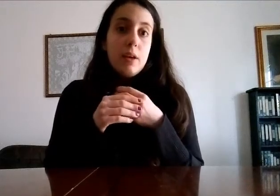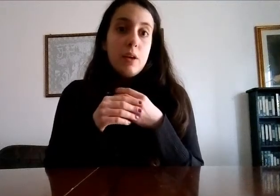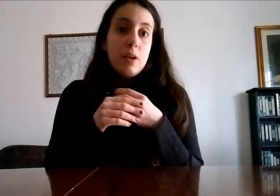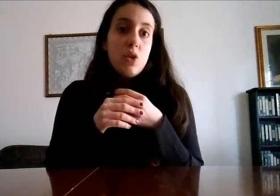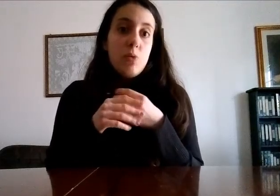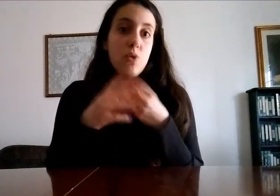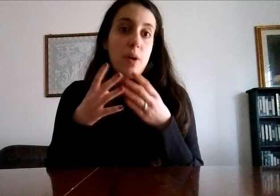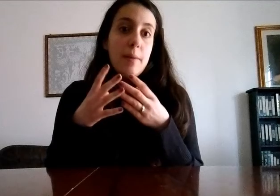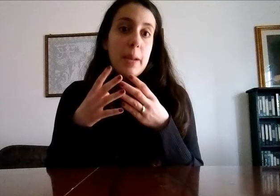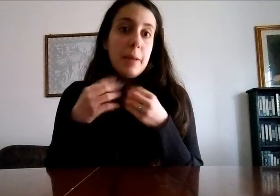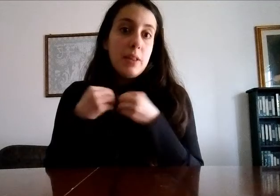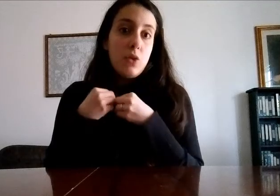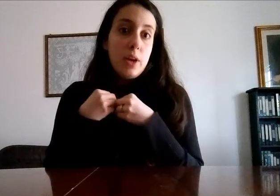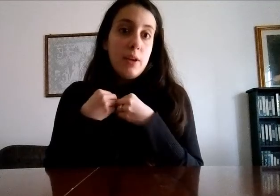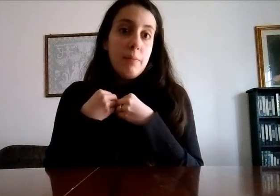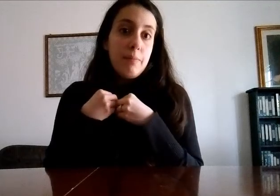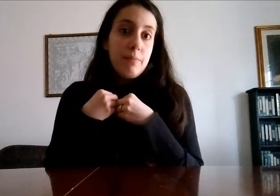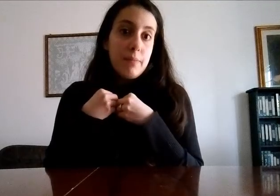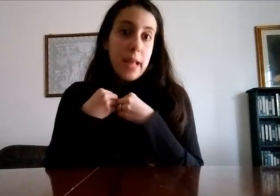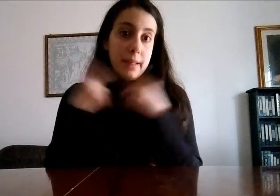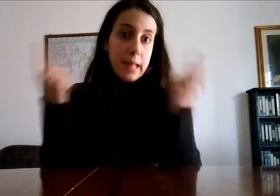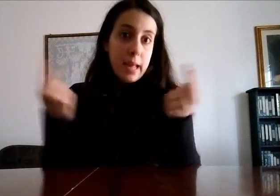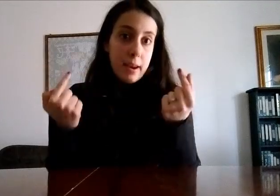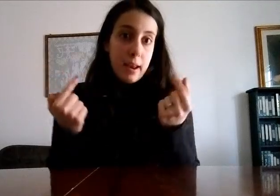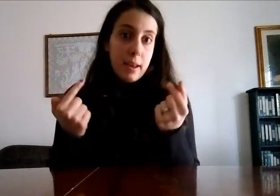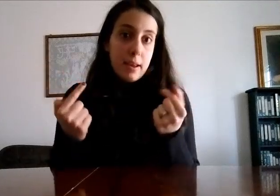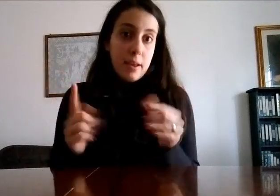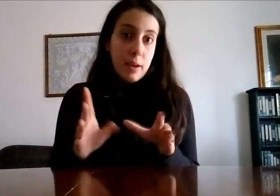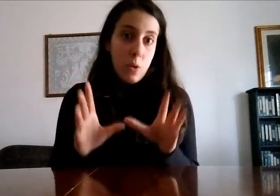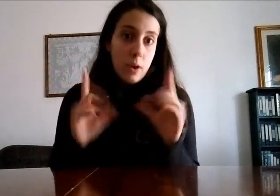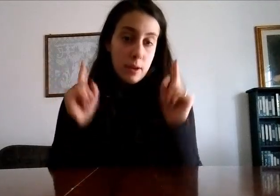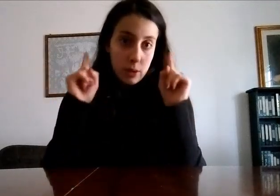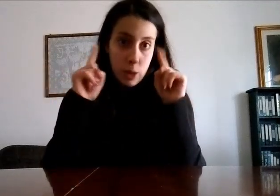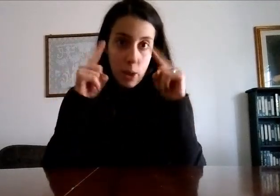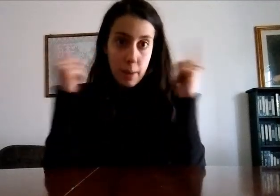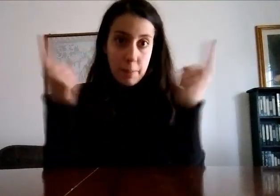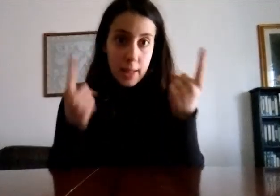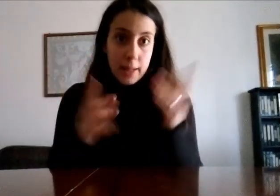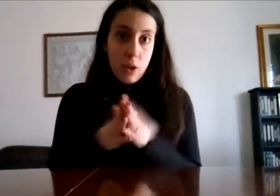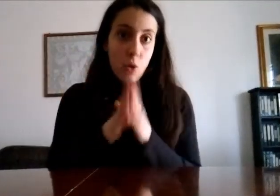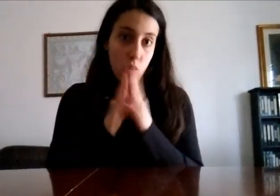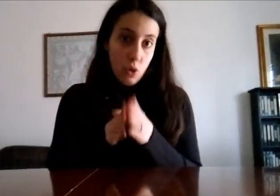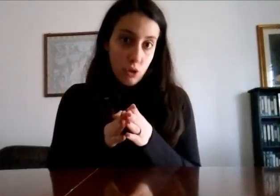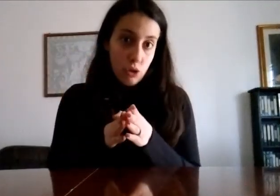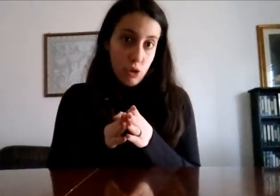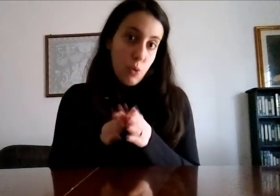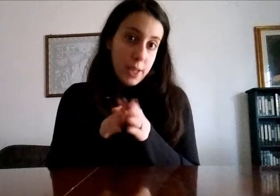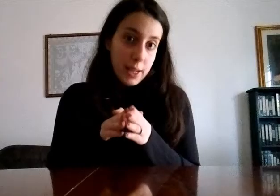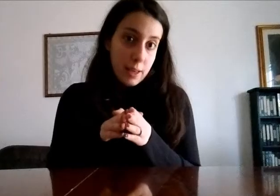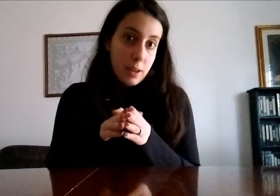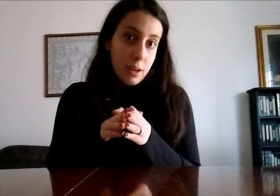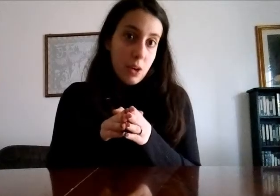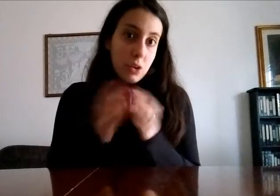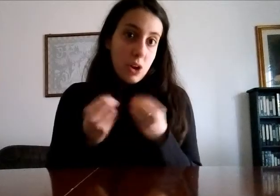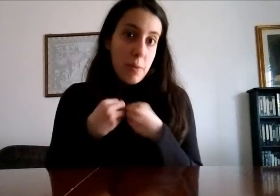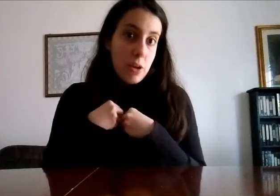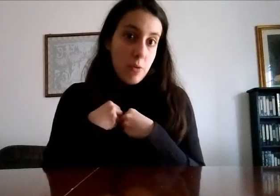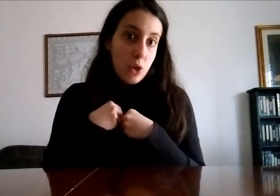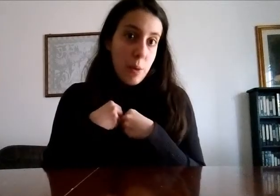comunque le persone esterne da quell'ambiente non lo conoscono quindi così come io ho avuto